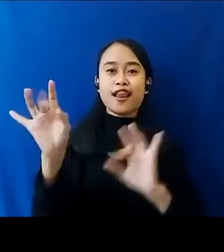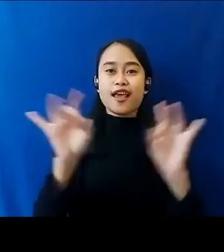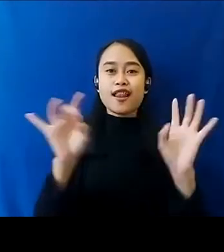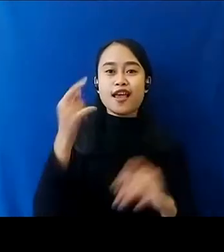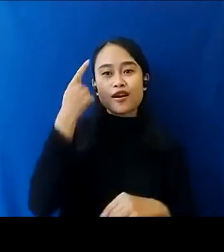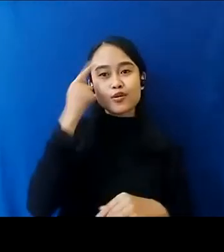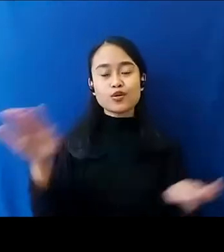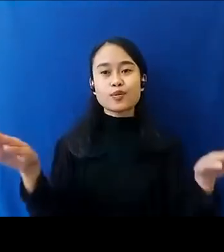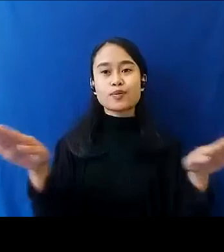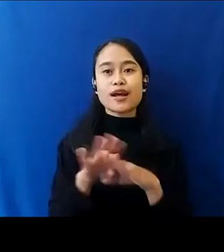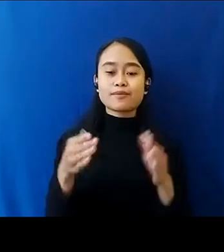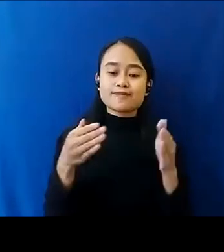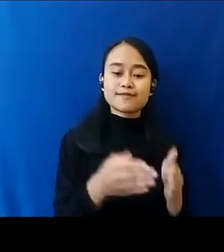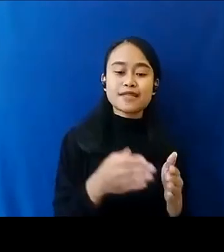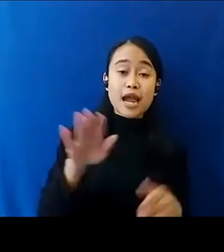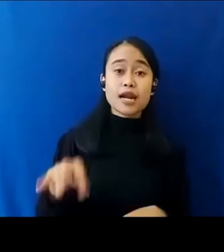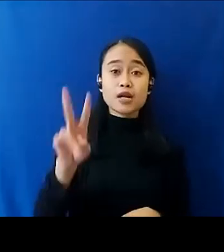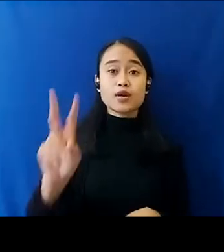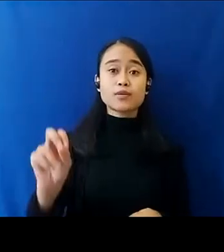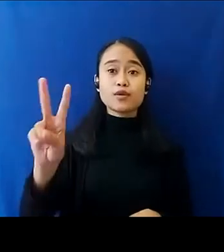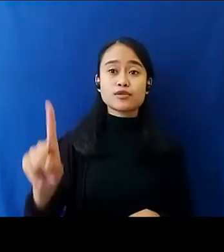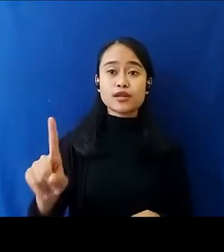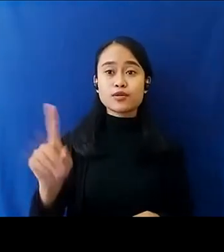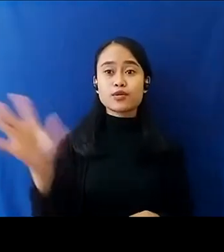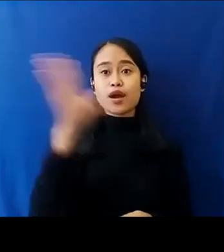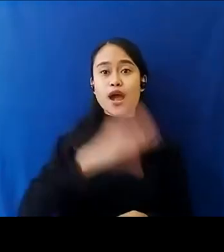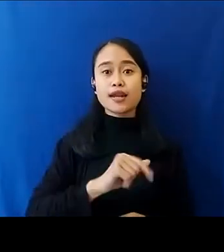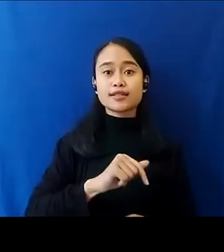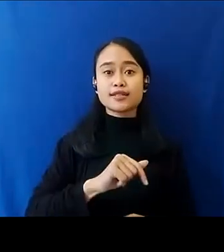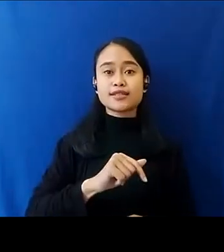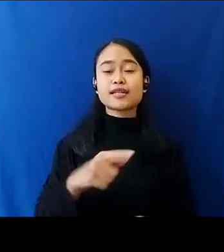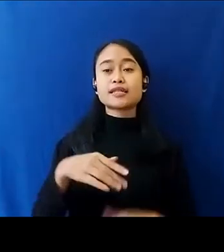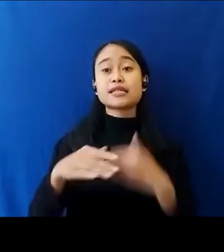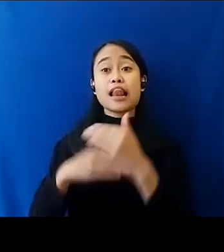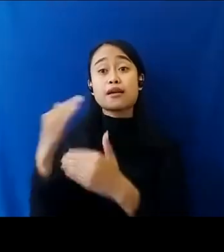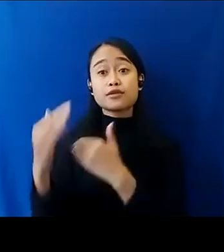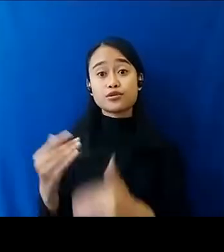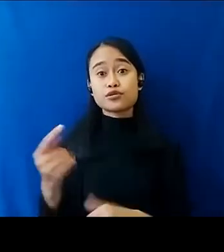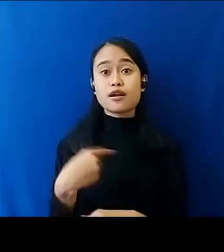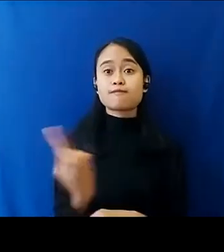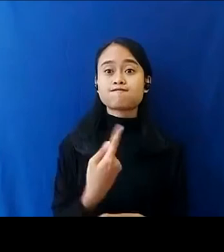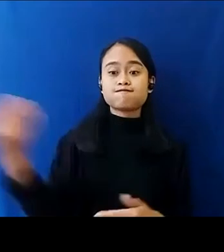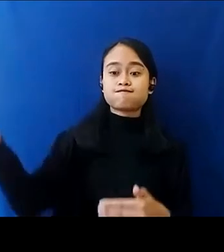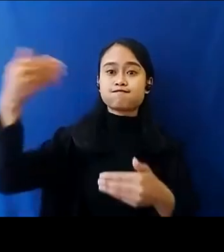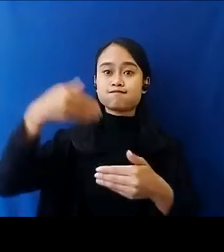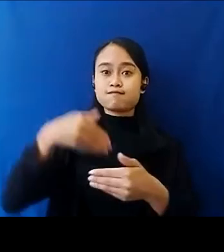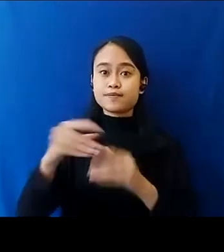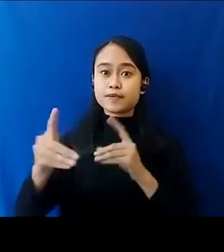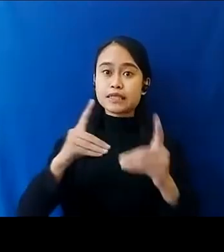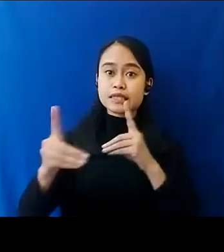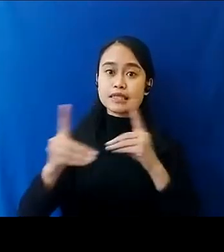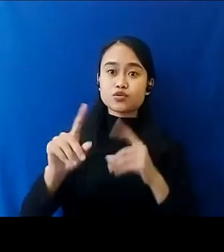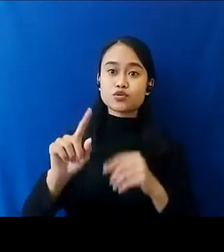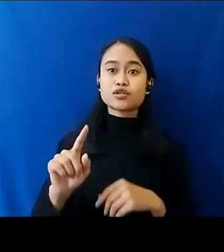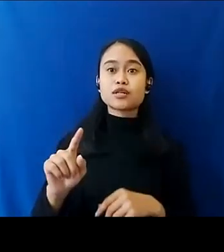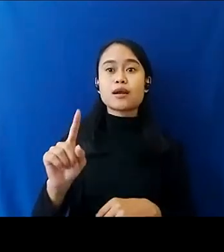Berpihak Pada Anak 2021 Hari Ini Selanjutnya Kami Akan Menghadirkan Diskusi Panel Yang Pertama